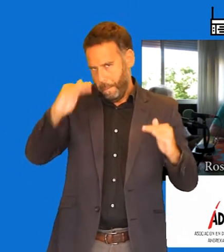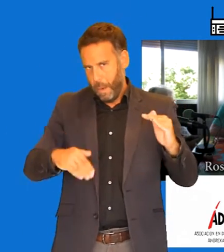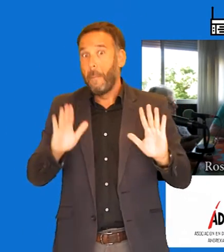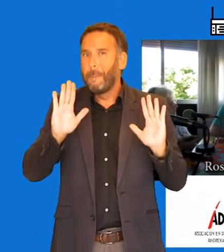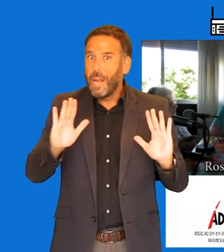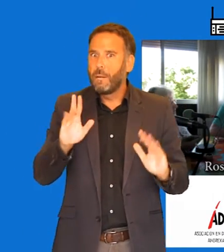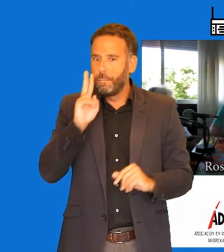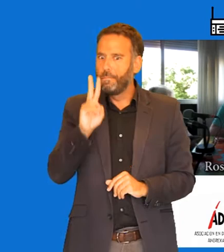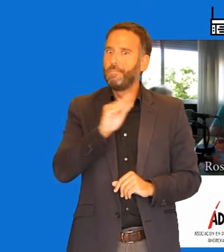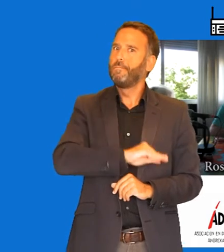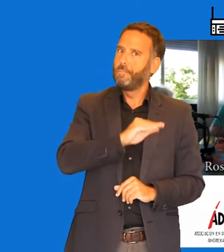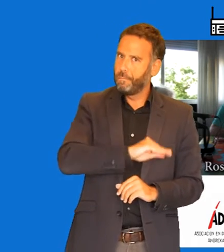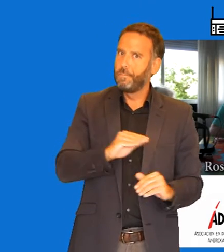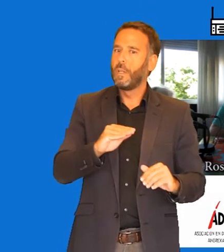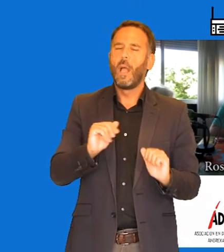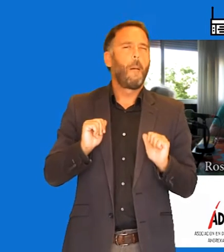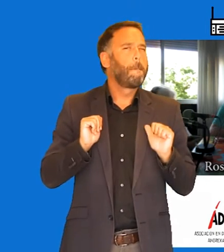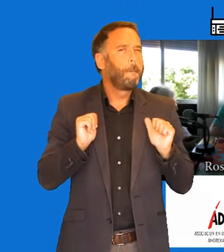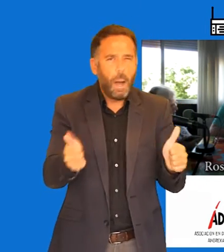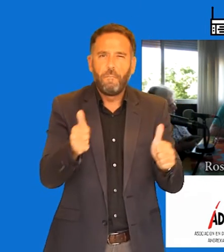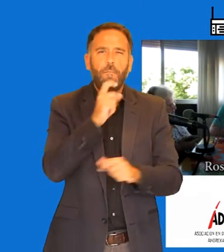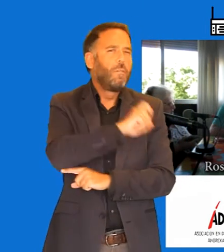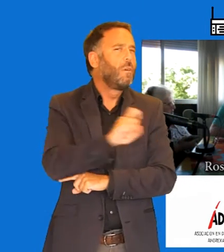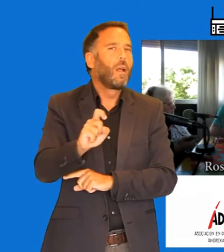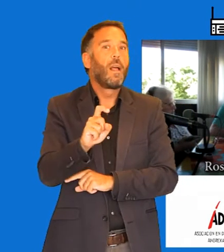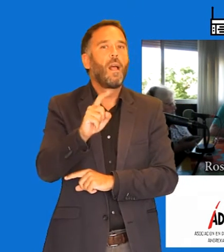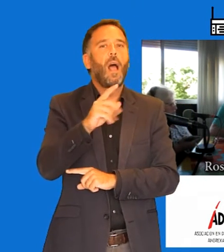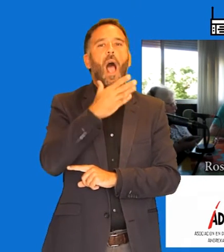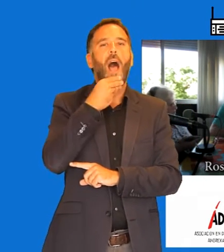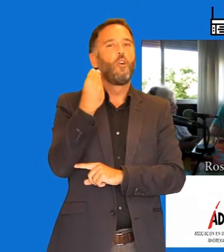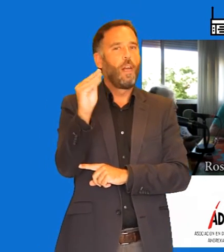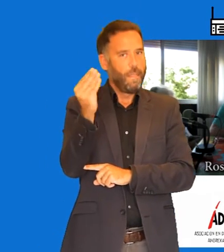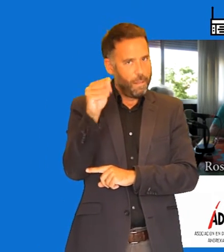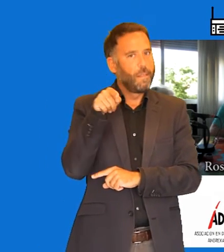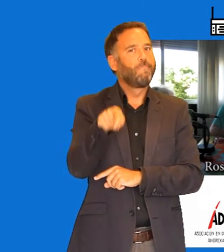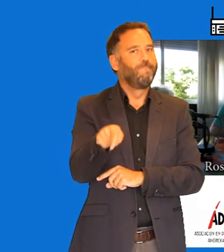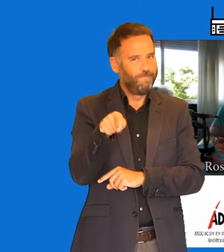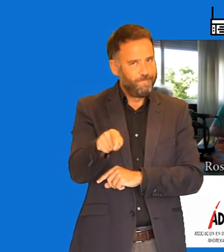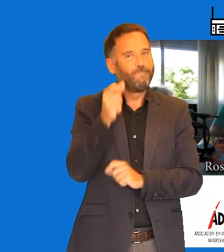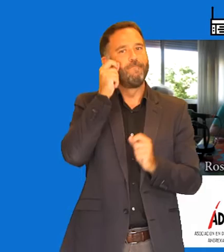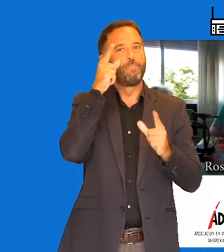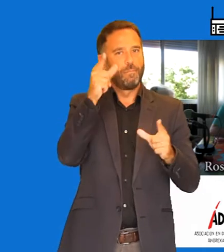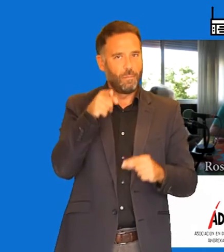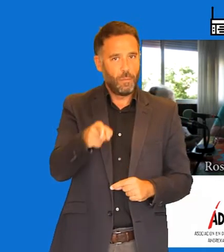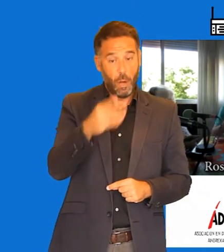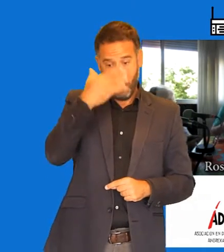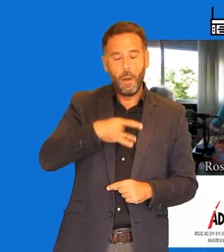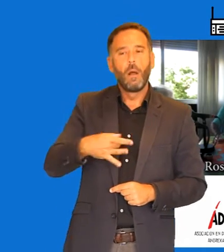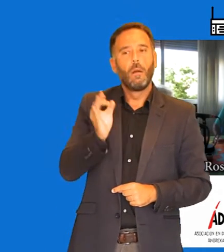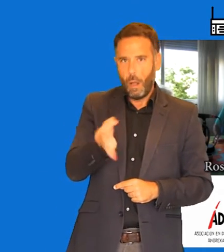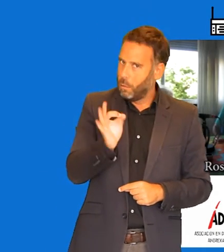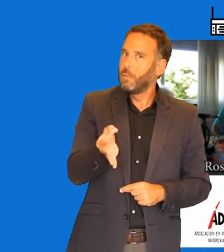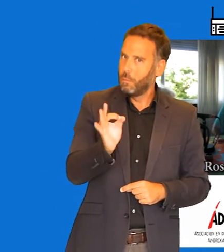empiezan siempre en la adolescencia. Sí, pero además es verdad que está aumentando también el caso ahora de... Por lo que yo estoy comprobando, sí que es cierto. sí caso de hombres.